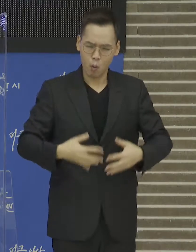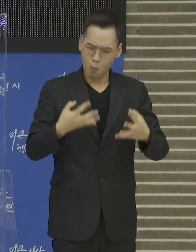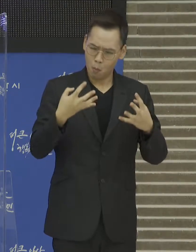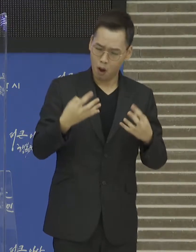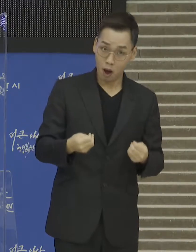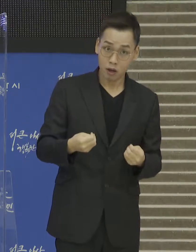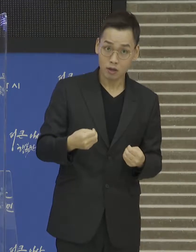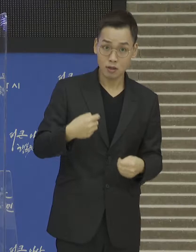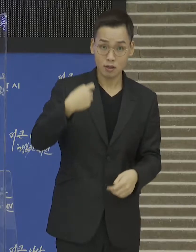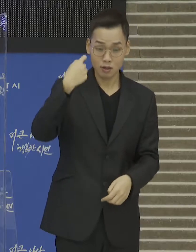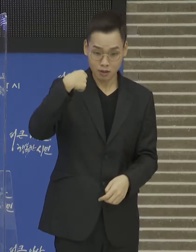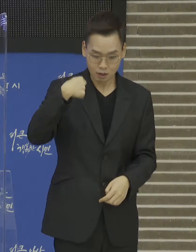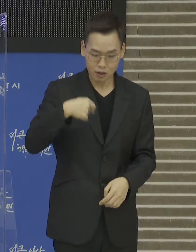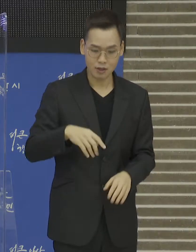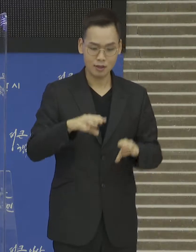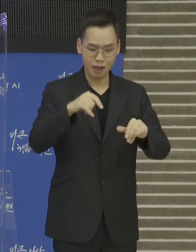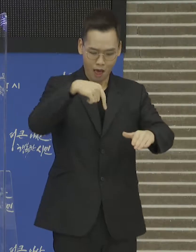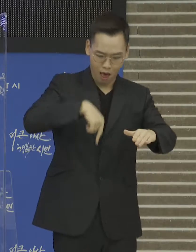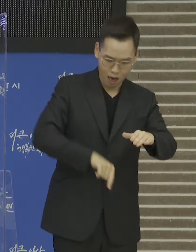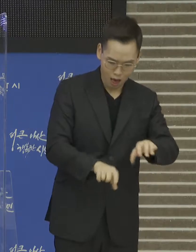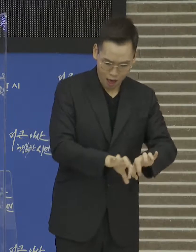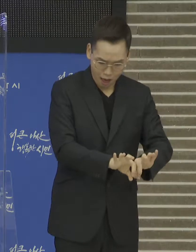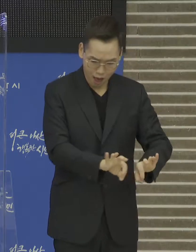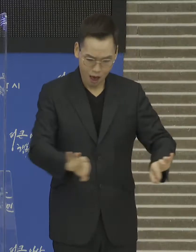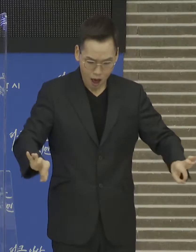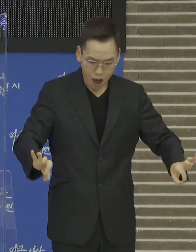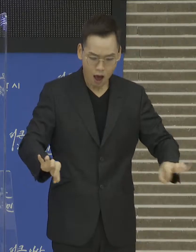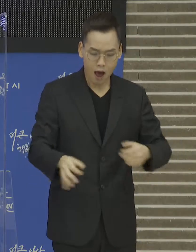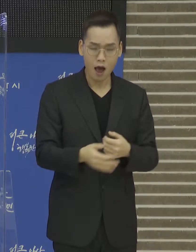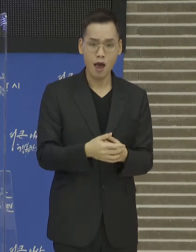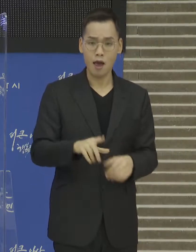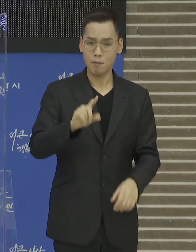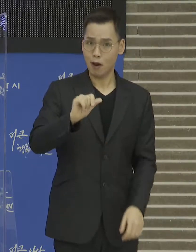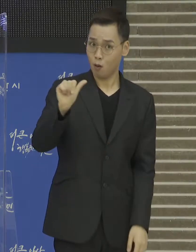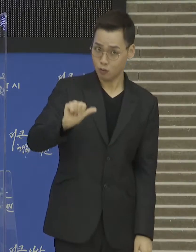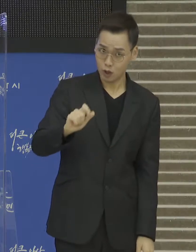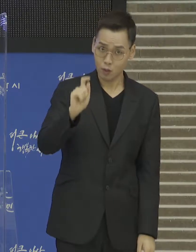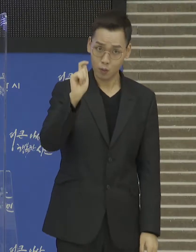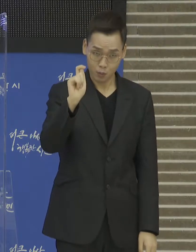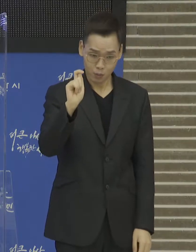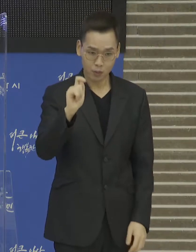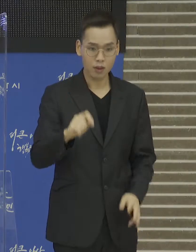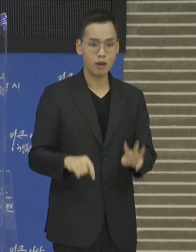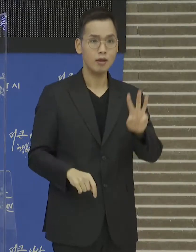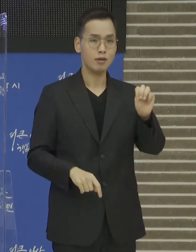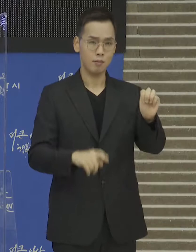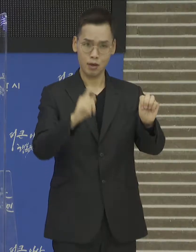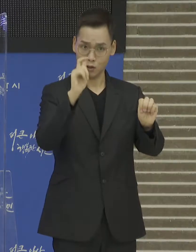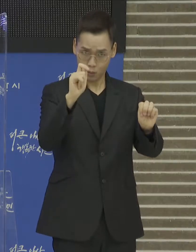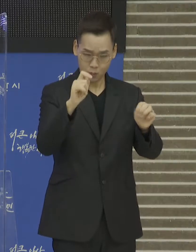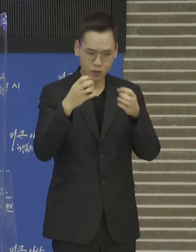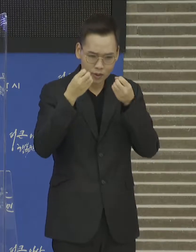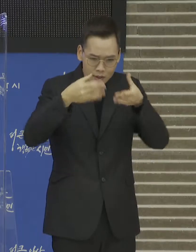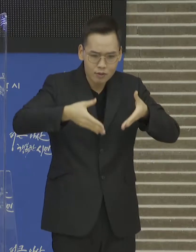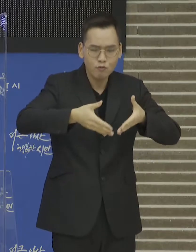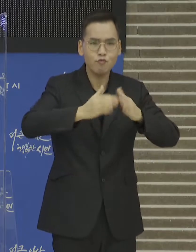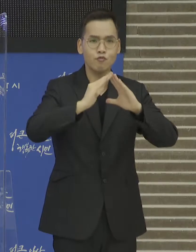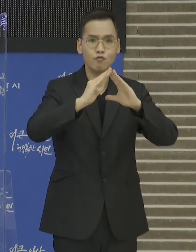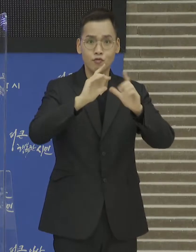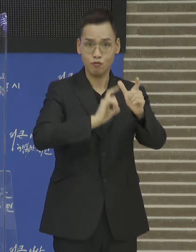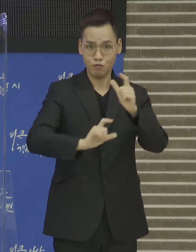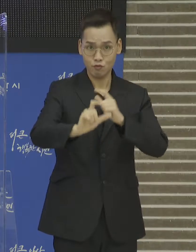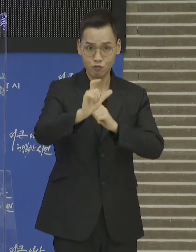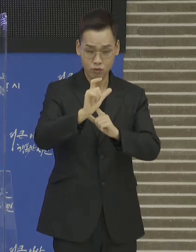24킬로 매설 1만 5천톤 규모의 배수지와 3만톤 규모의 가업장을 신선화하는 사업으로